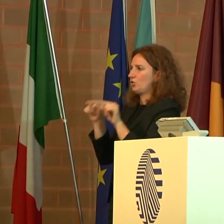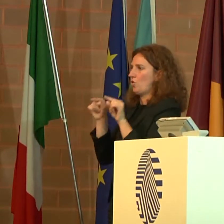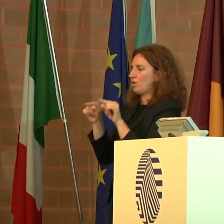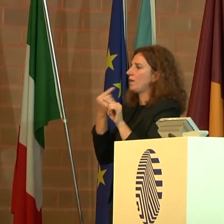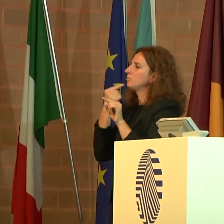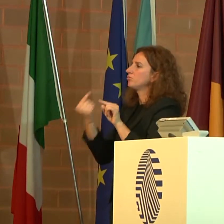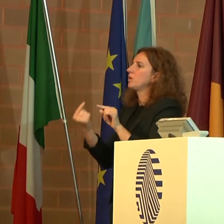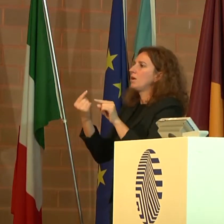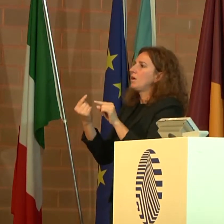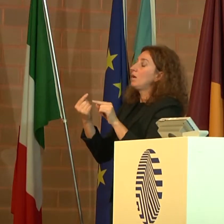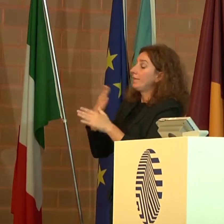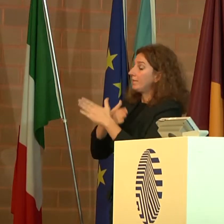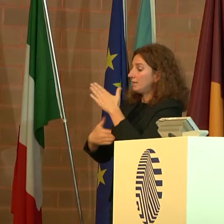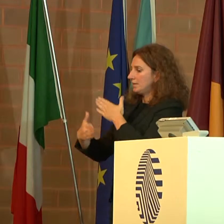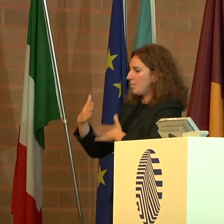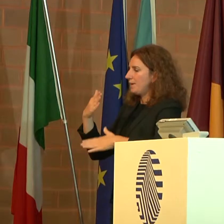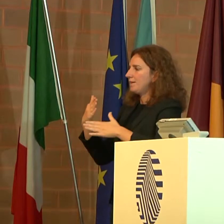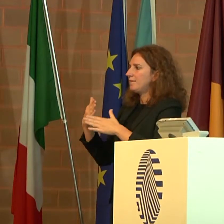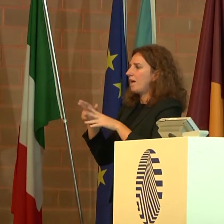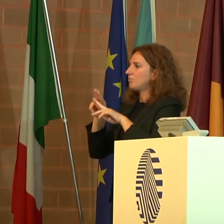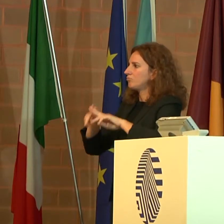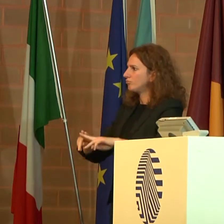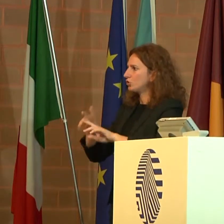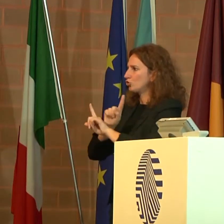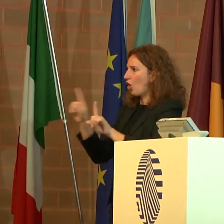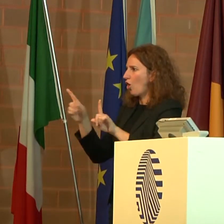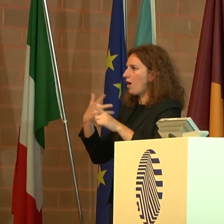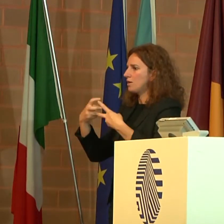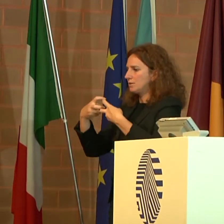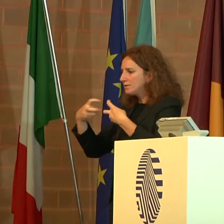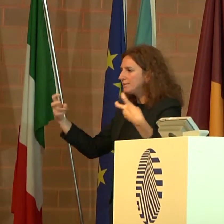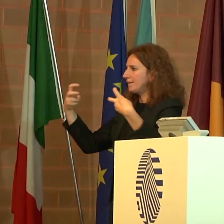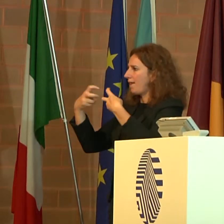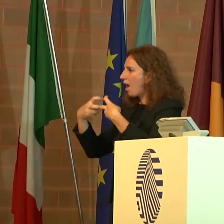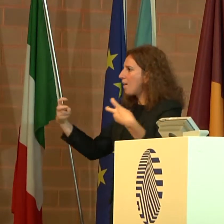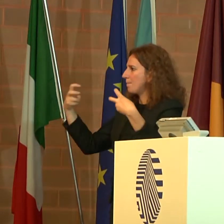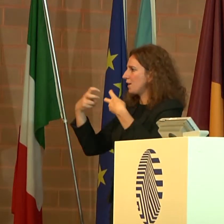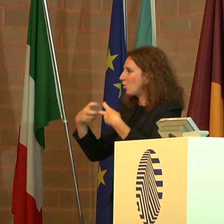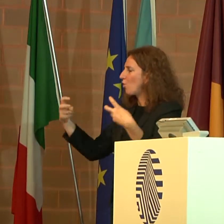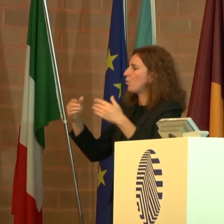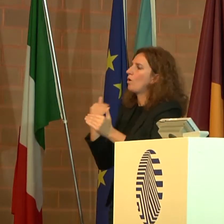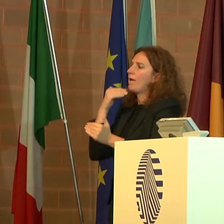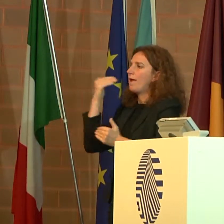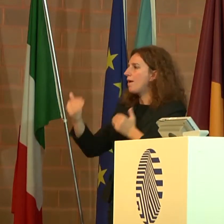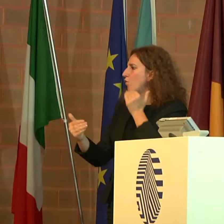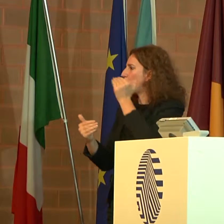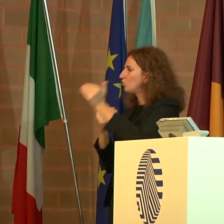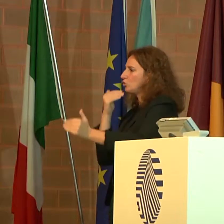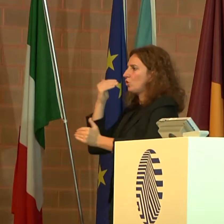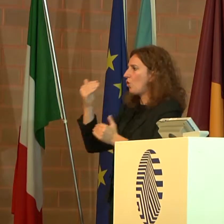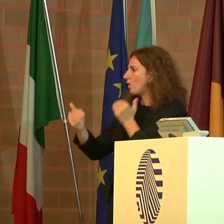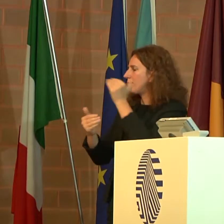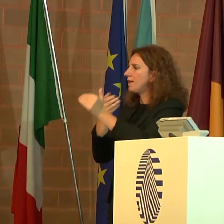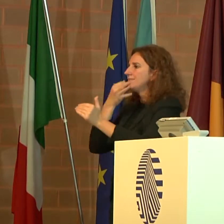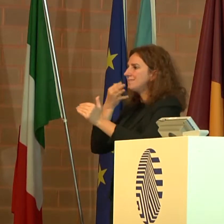concetto dinamico e in evoluzione, il risultato di una continua interazione tra le minorazioni del corpo delle persone